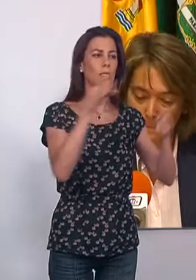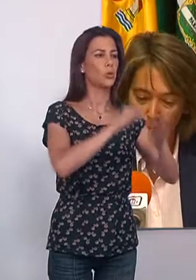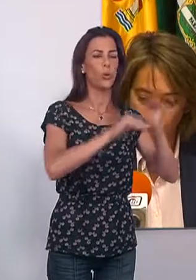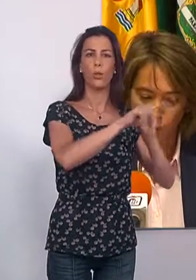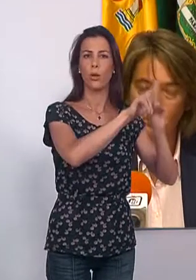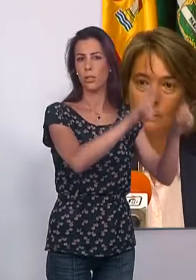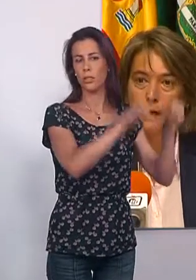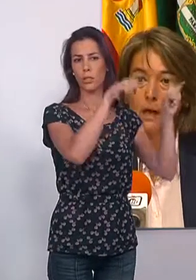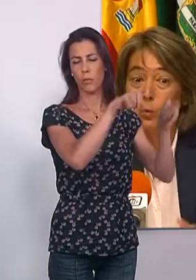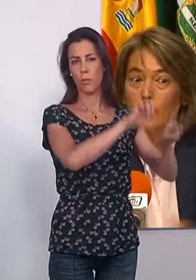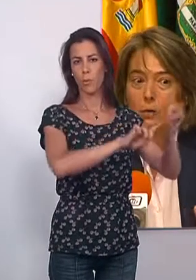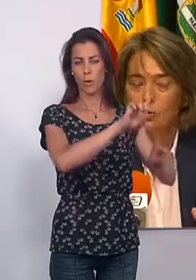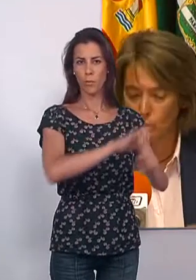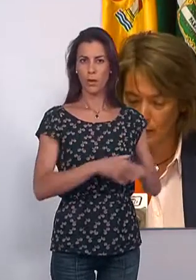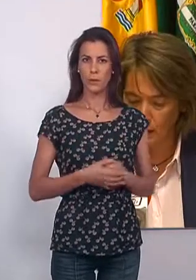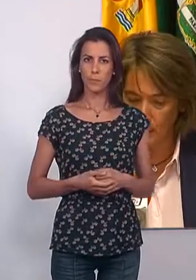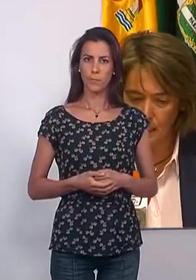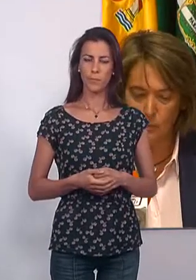solucionar el problema.